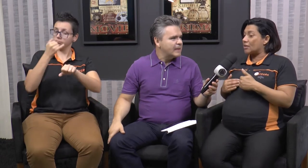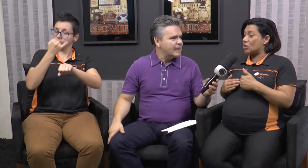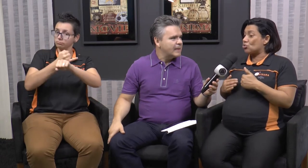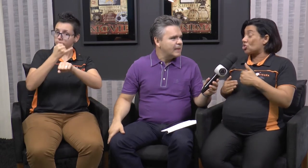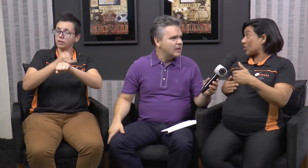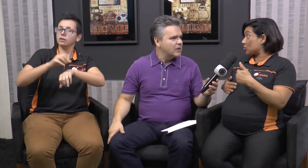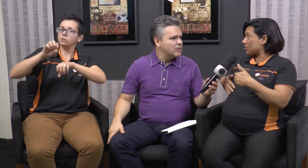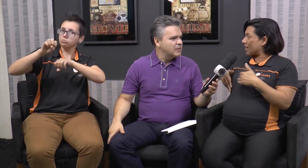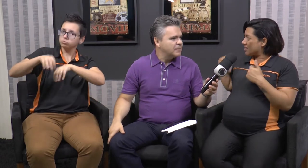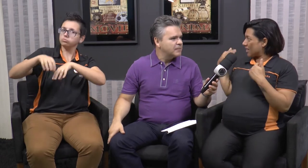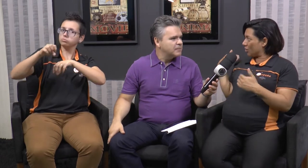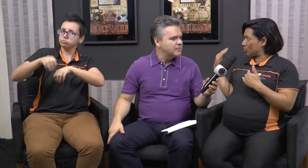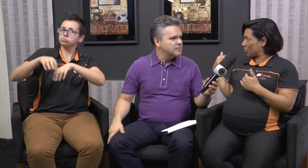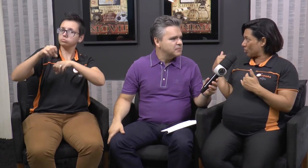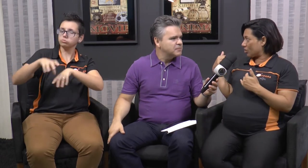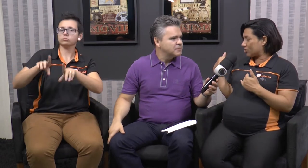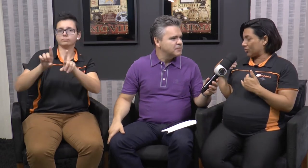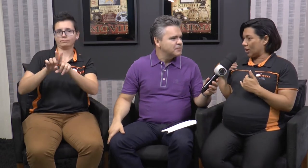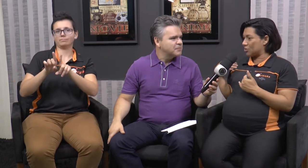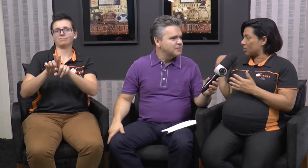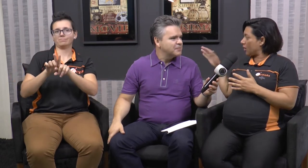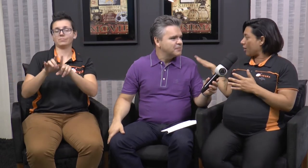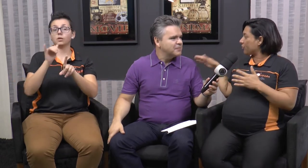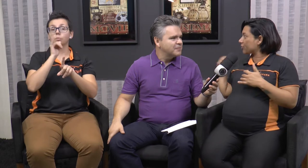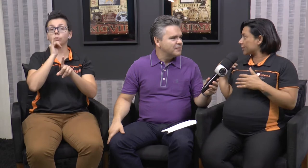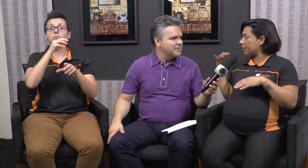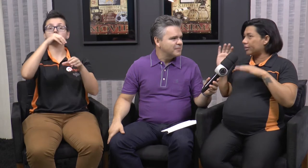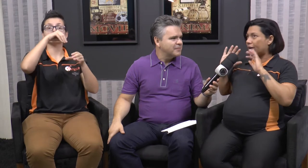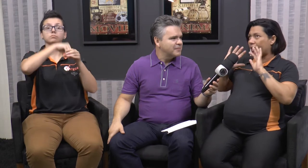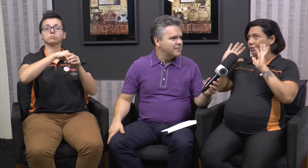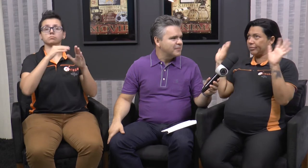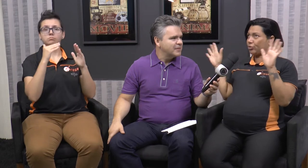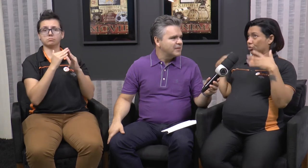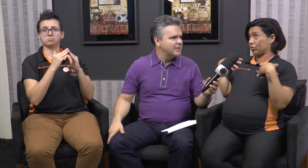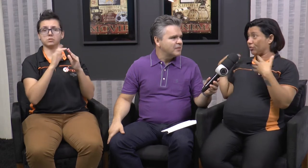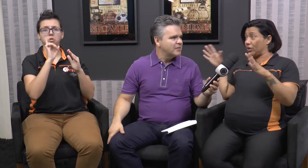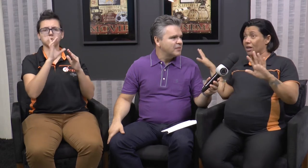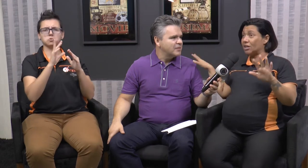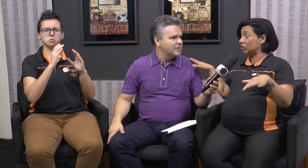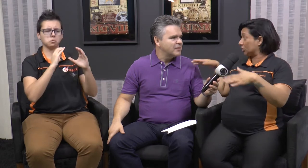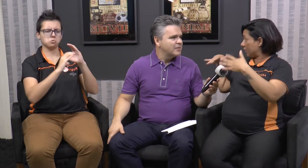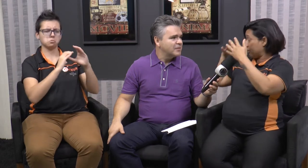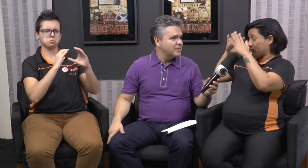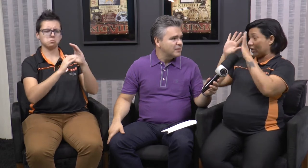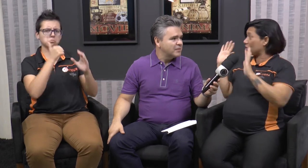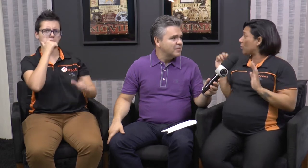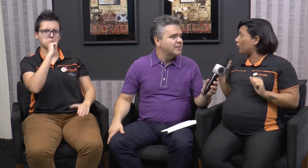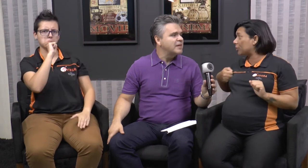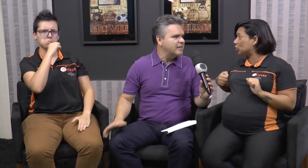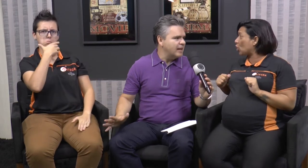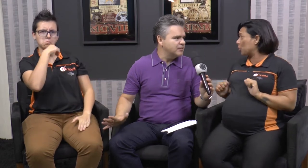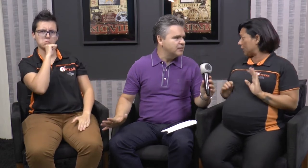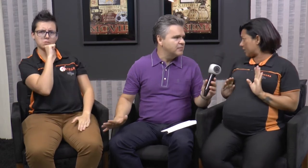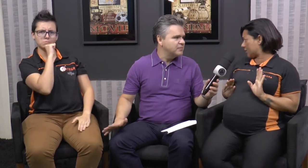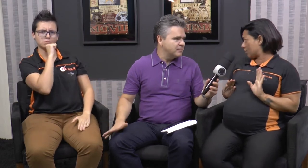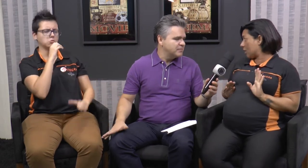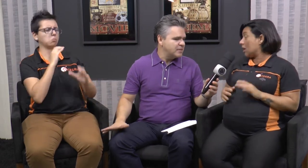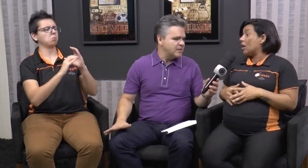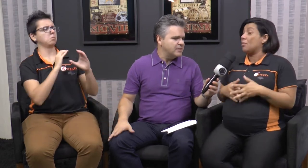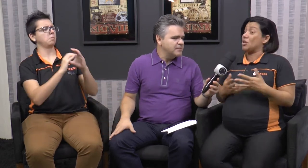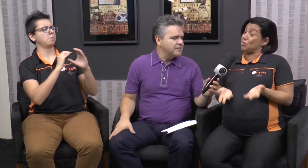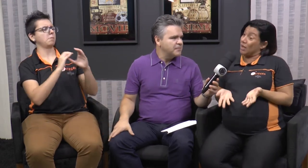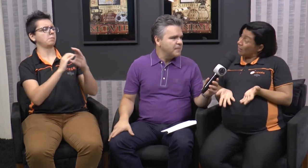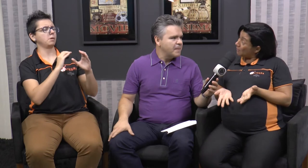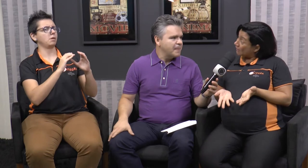são gestos caseiros que nós falamos. Eu e você, eu sou sua filha, a gente inventa uma forma de comunicação.